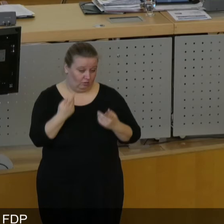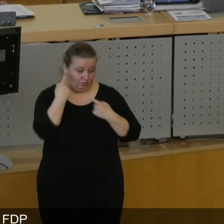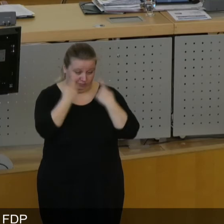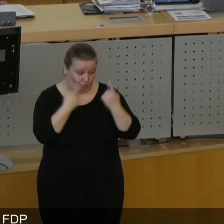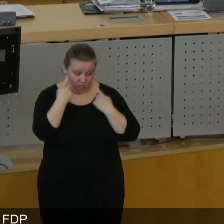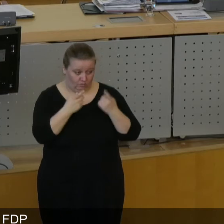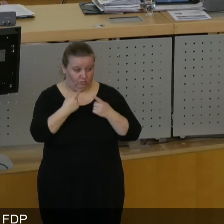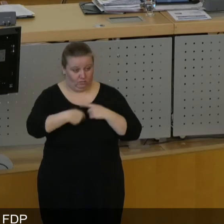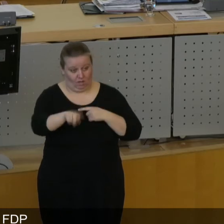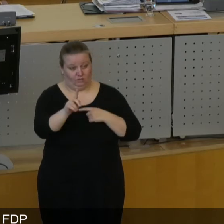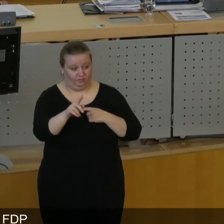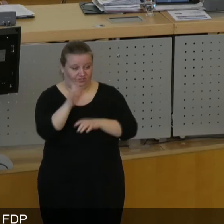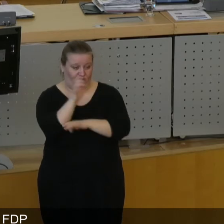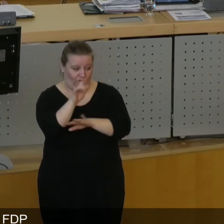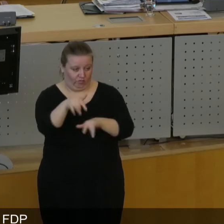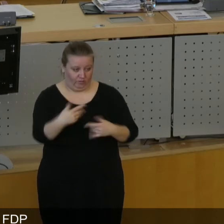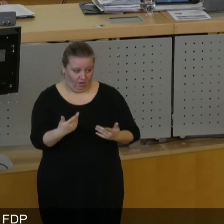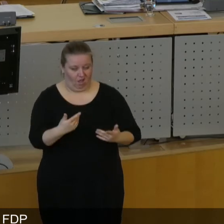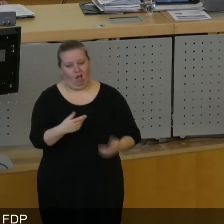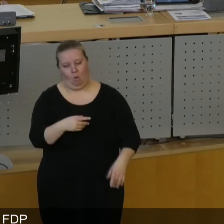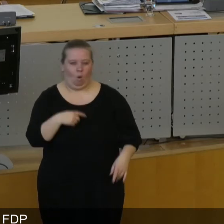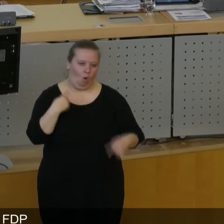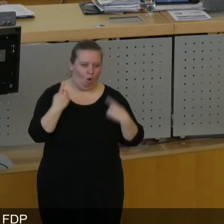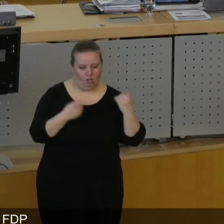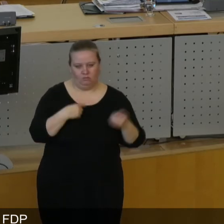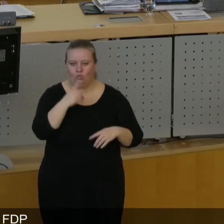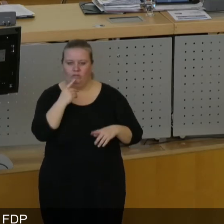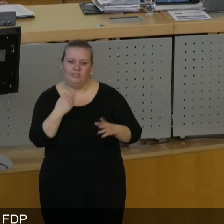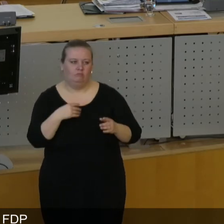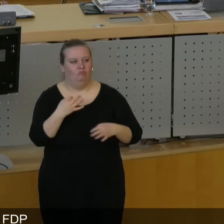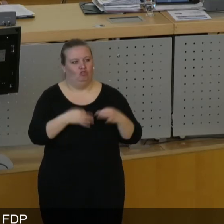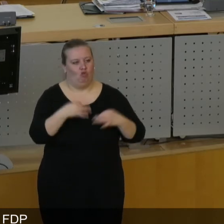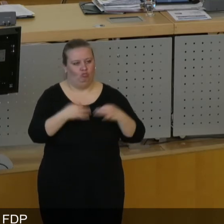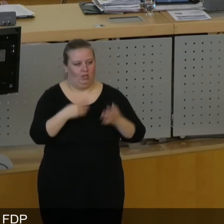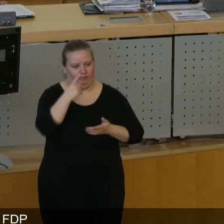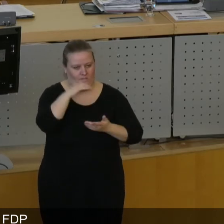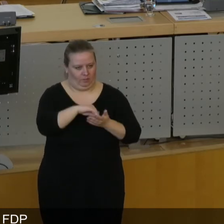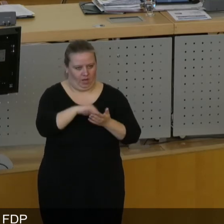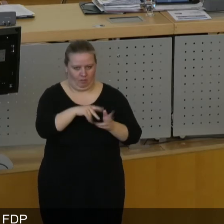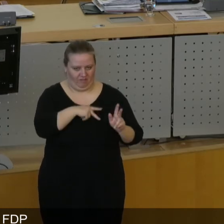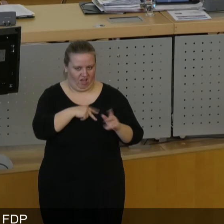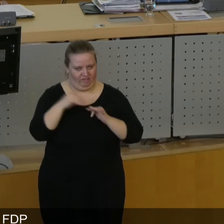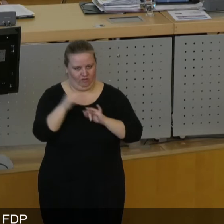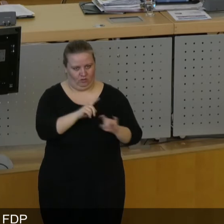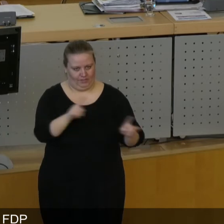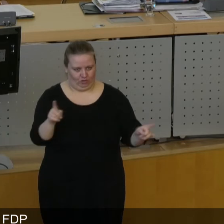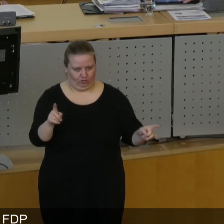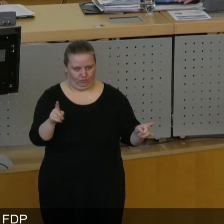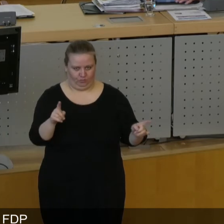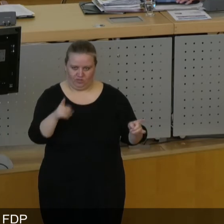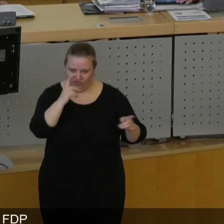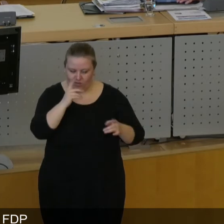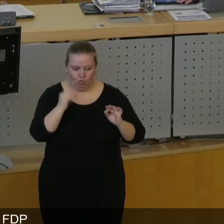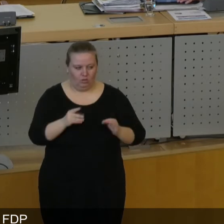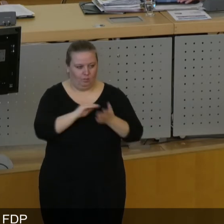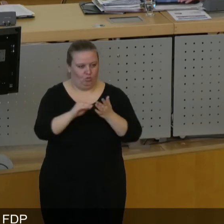wundern, dass dann der Vorwurf der Scheinheiligkeit aufkommt, insbesondere dann, wenn Sie auch noch das Ganze in eine sehr